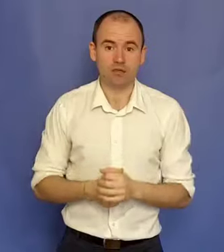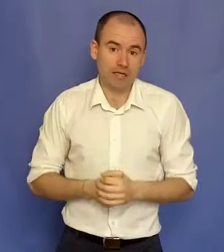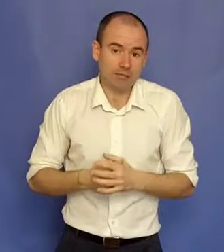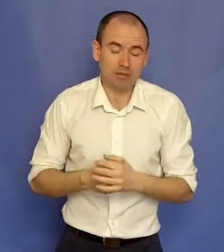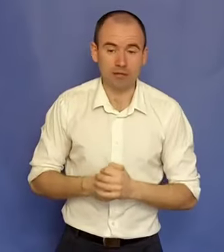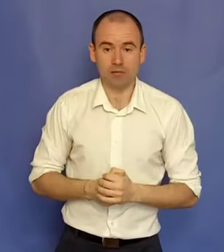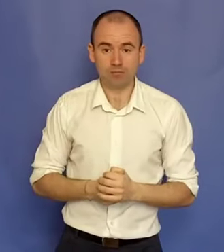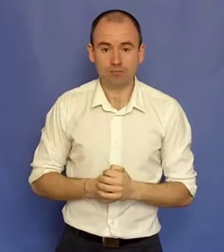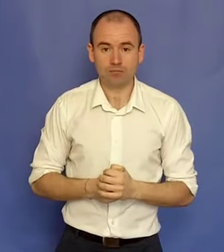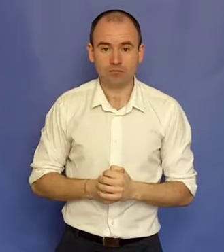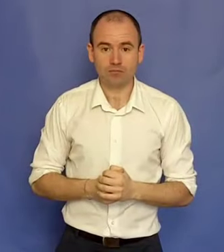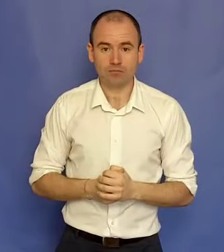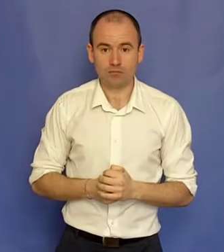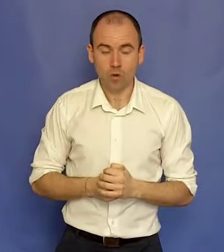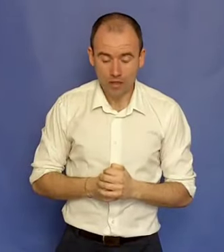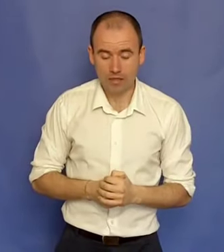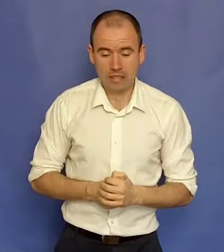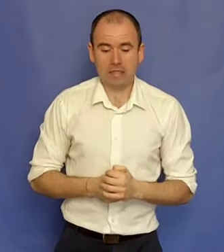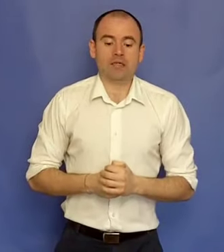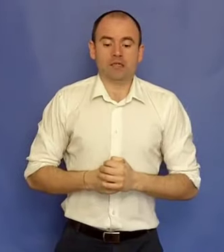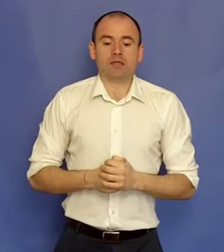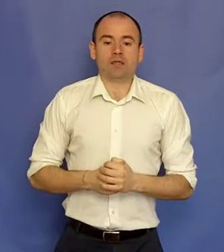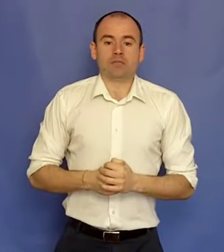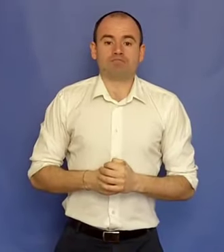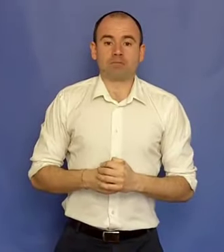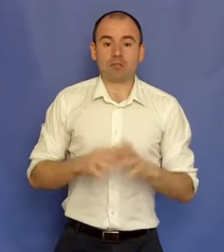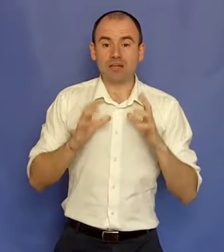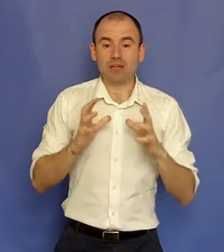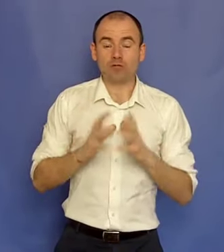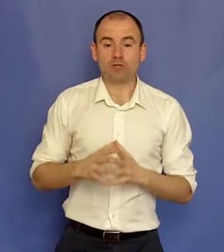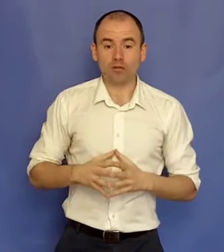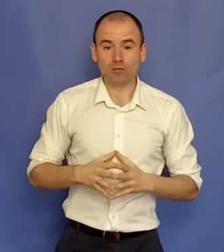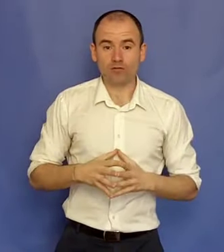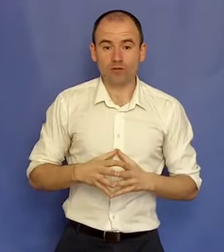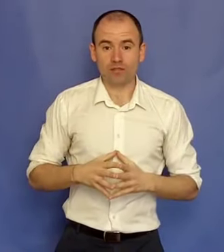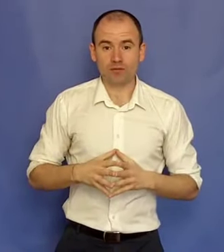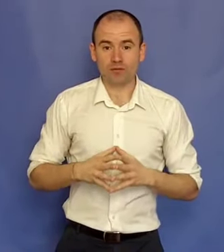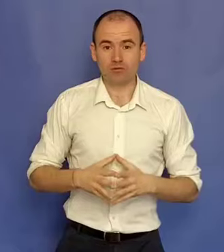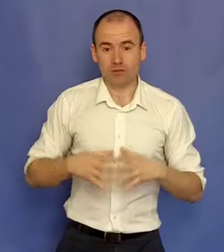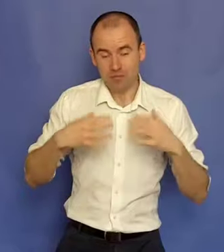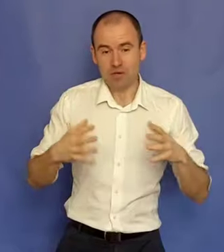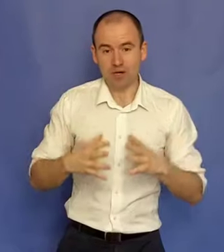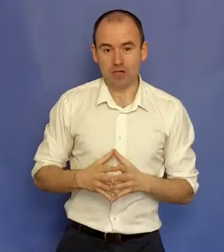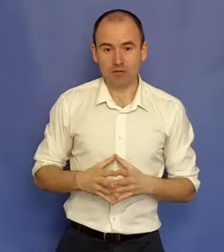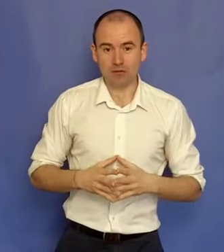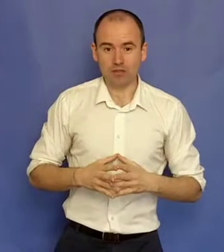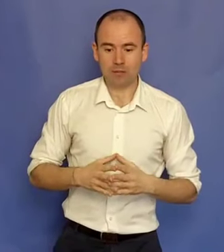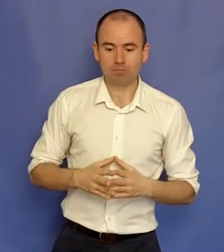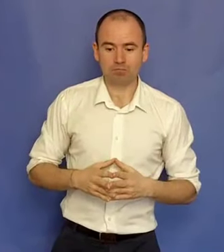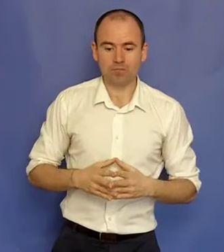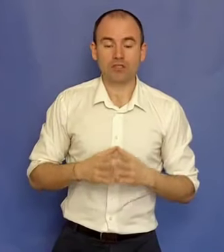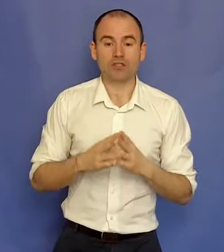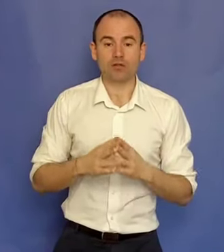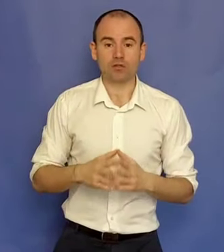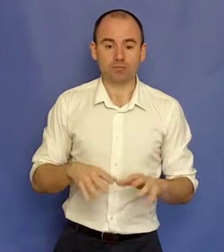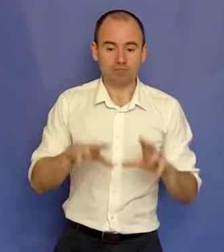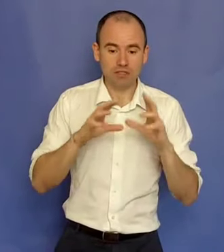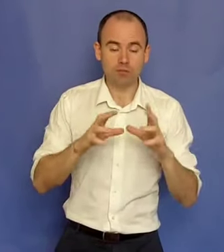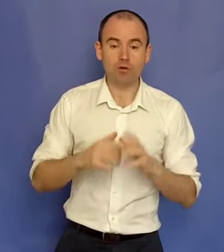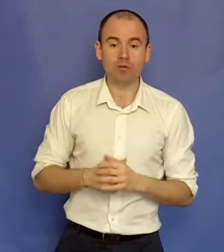echipa ta. Ok. Sper că n fost foarte multe informații din prima, așa pentru tine. Ce te rog? Scrie-mă în